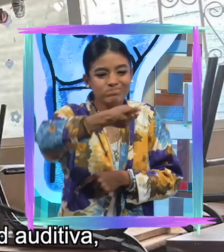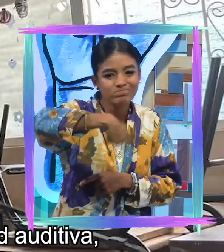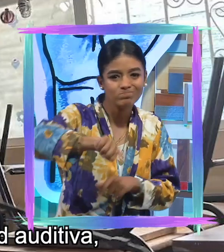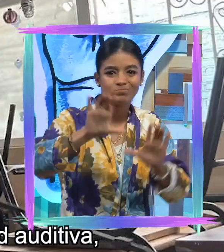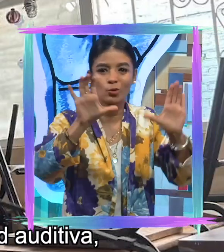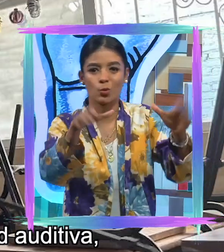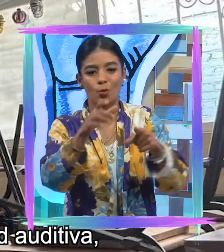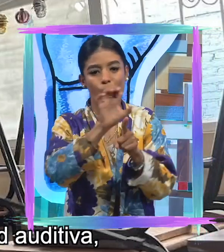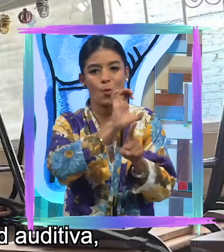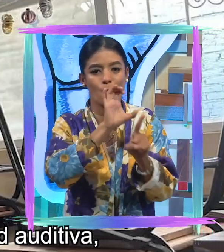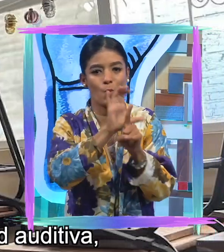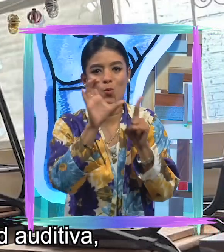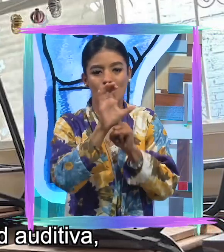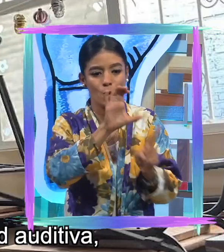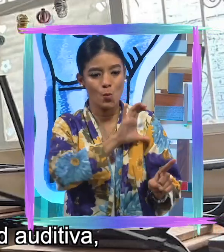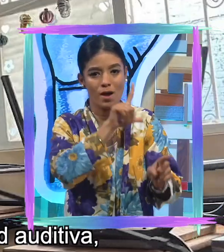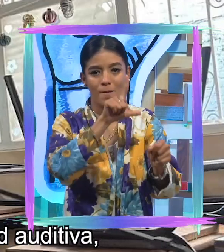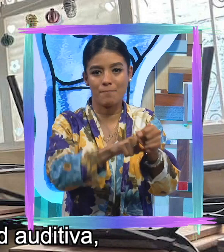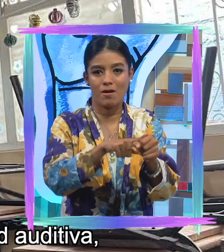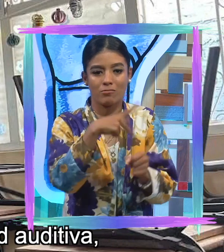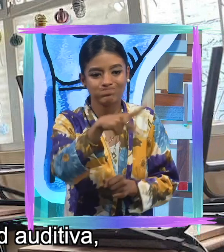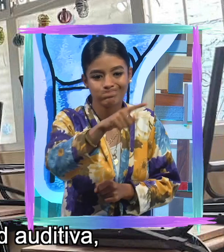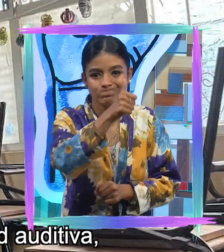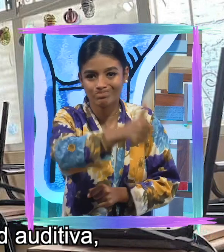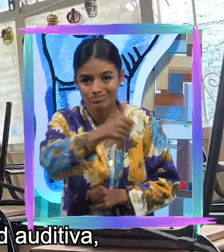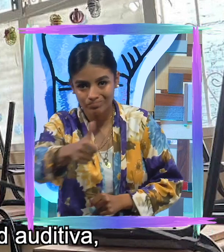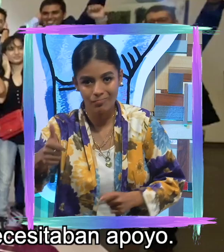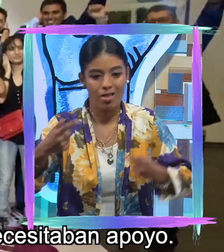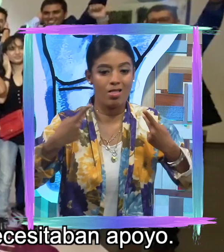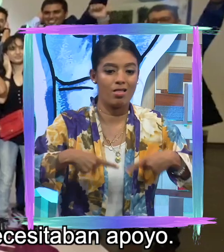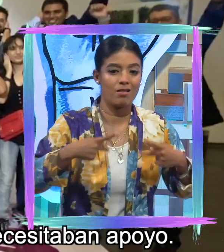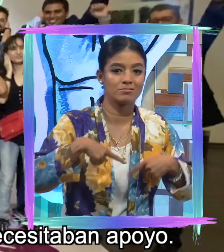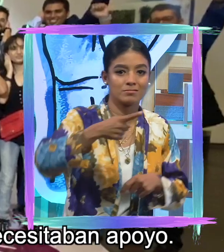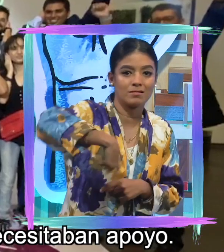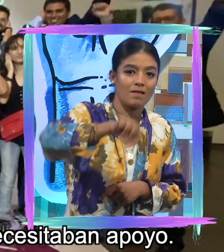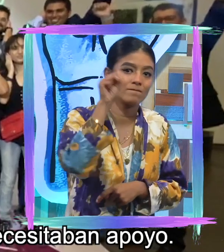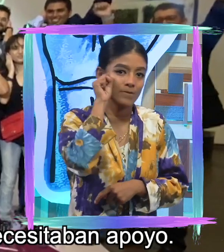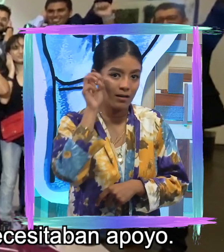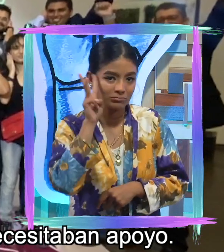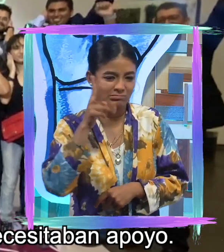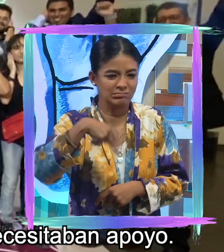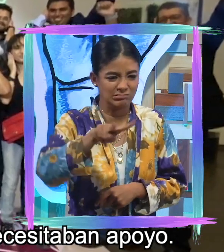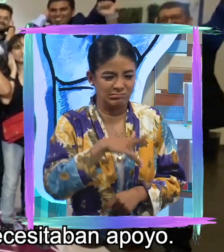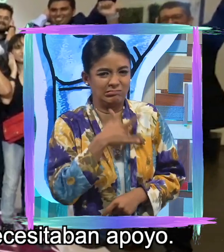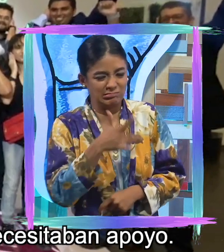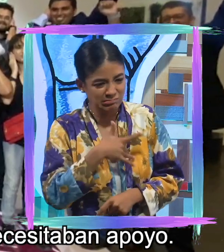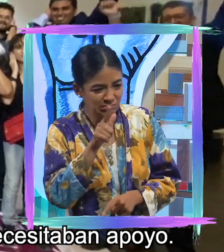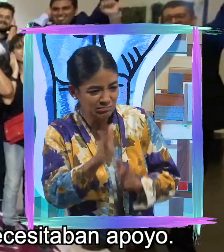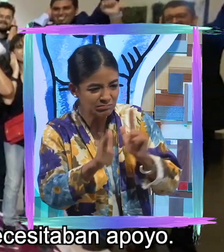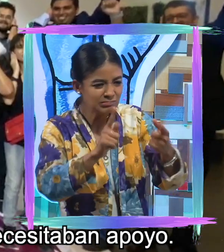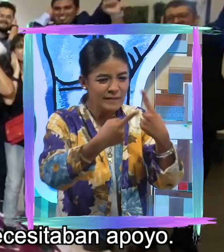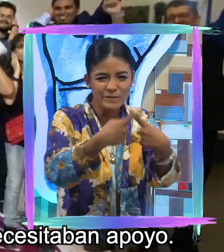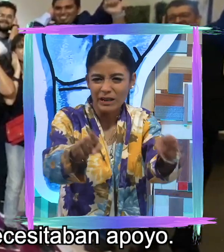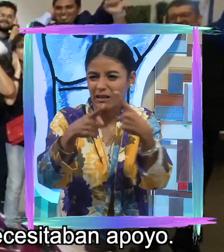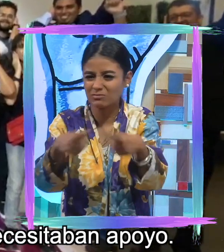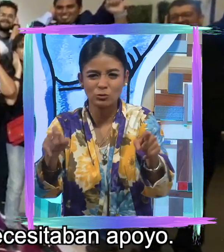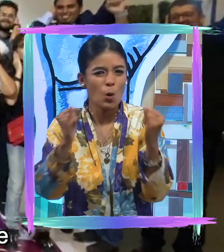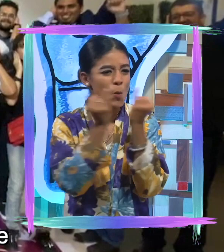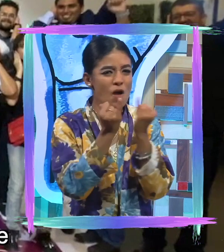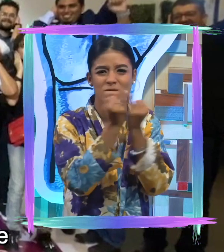discapacidad visual, discapacidad auditiva, pues eran personas vulneradas y que necesitaban apoyo.